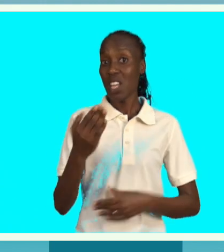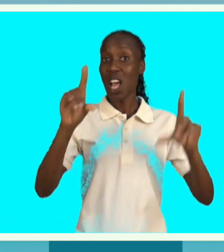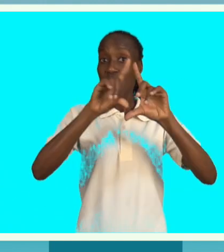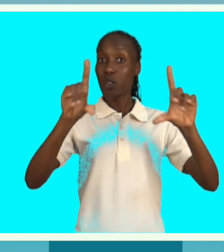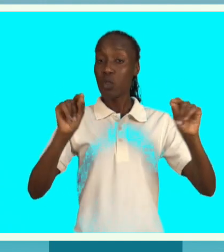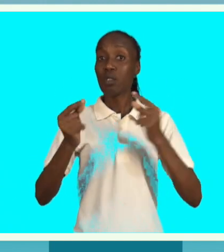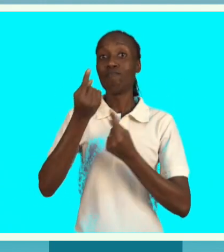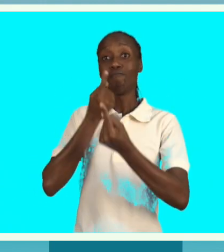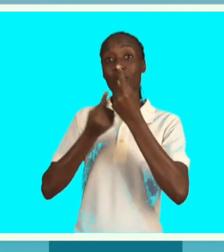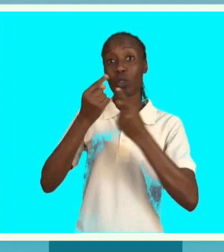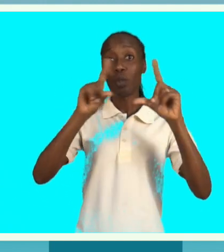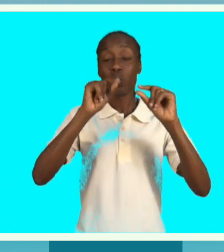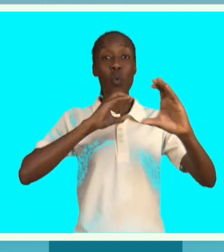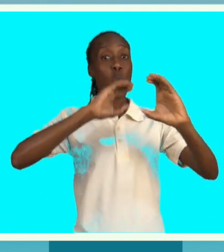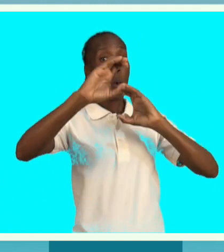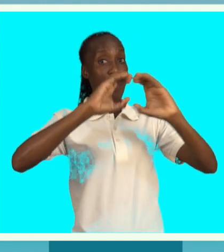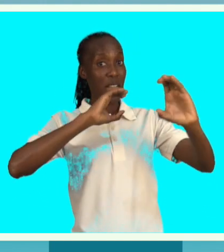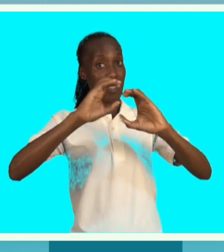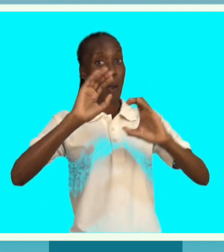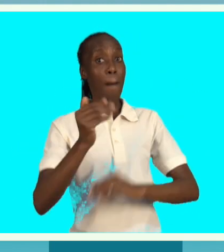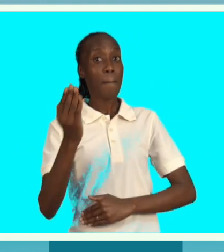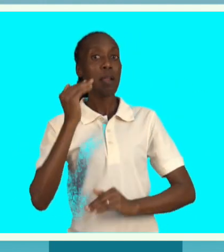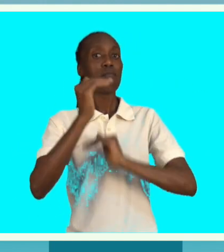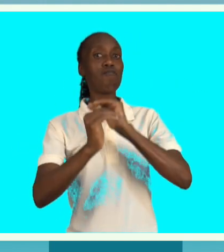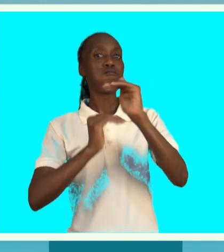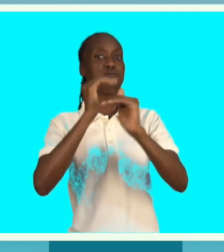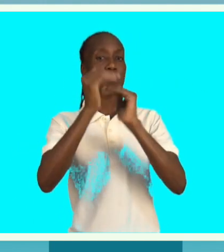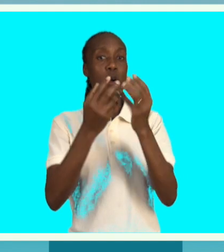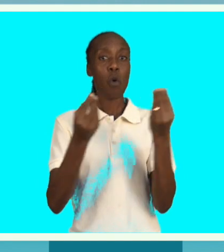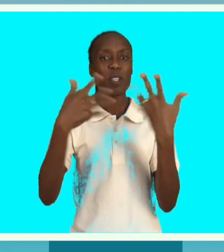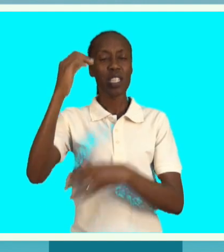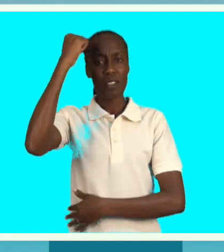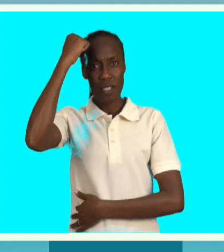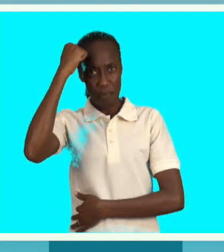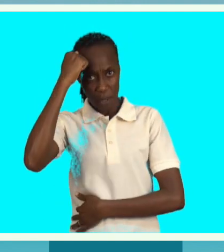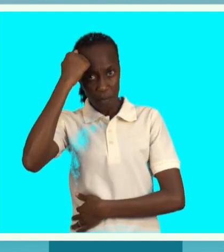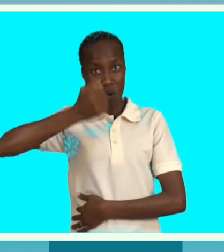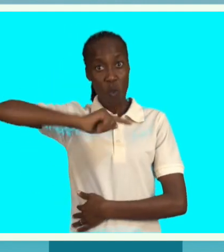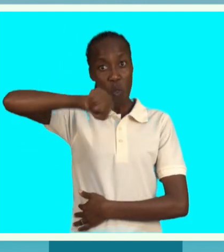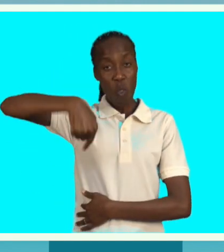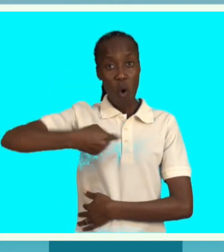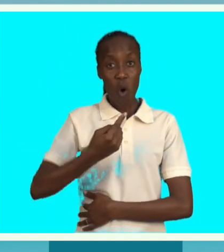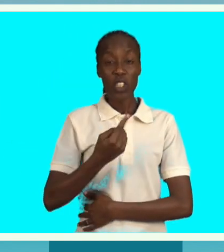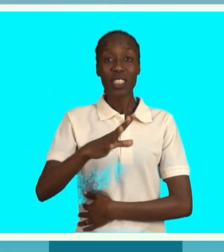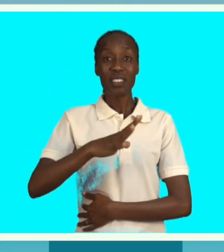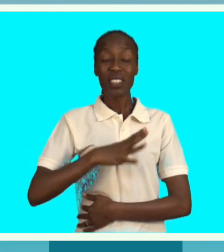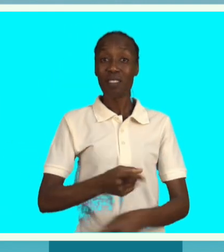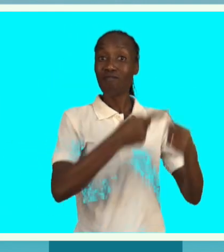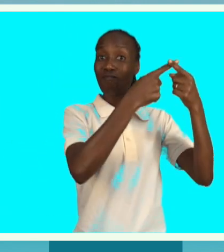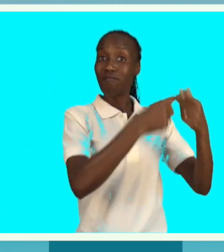para o desenvolvimento. Como nós sabemos, nós muitas das vezes temos dois tipos de comunicação. Comunicação institucional,